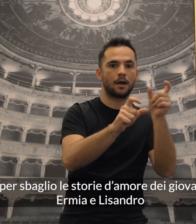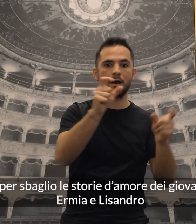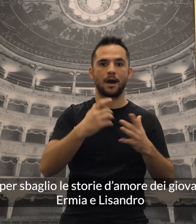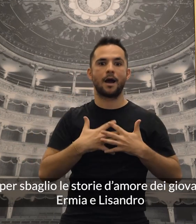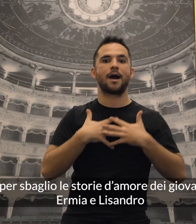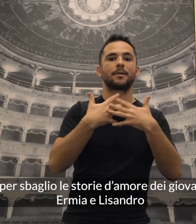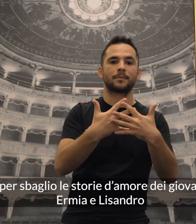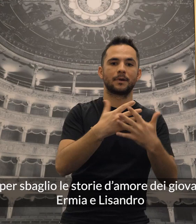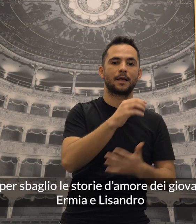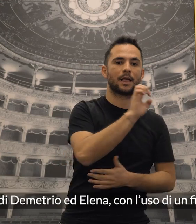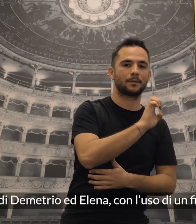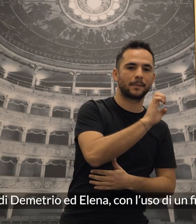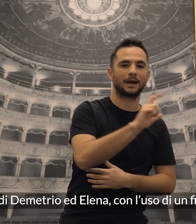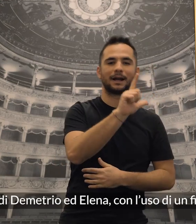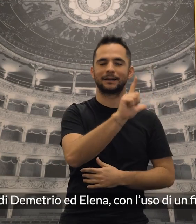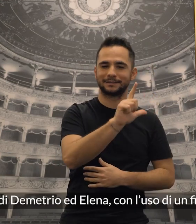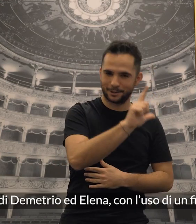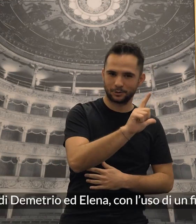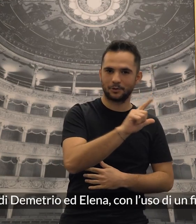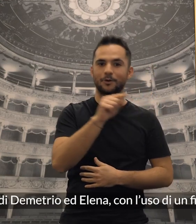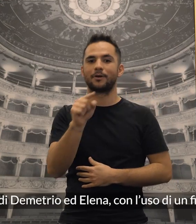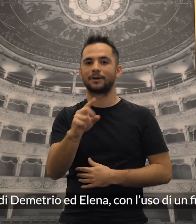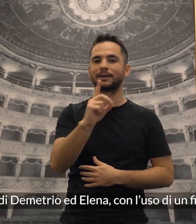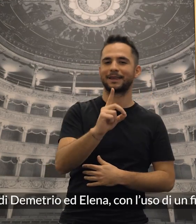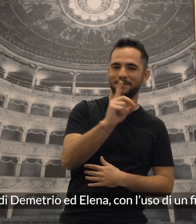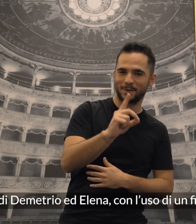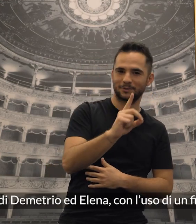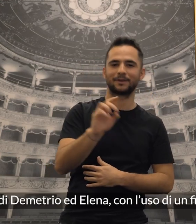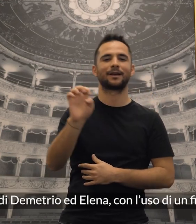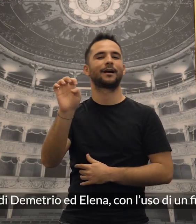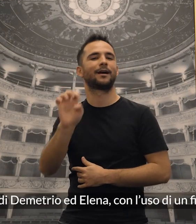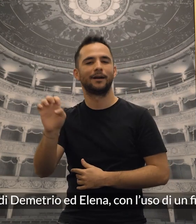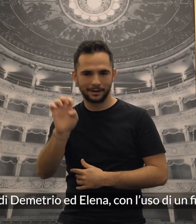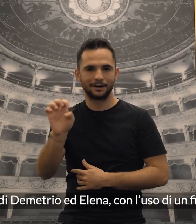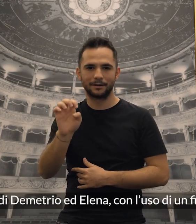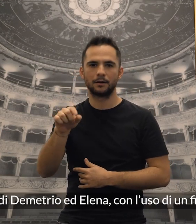Ermia e Elisandro, con quelle di Demetrio ed Elena, con l'uso di un filtro magico.